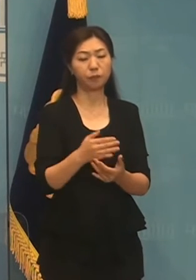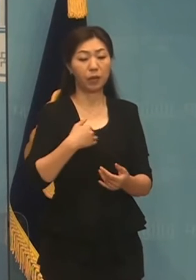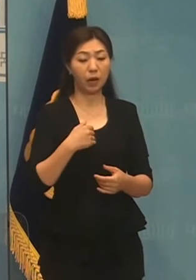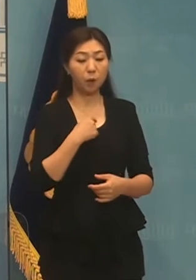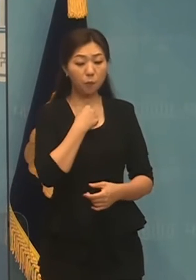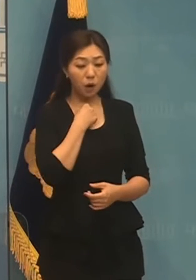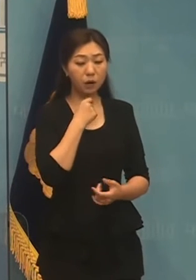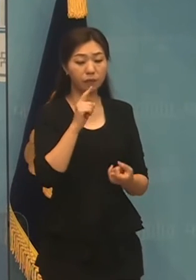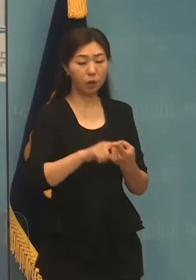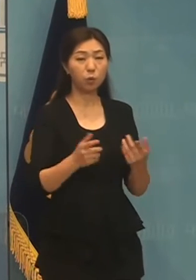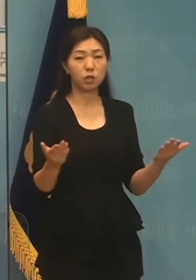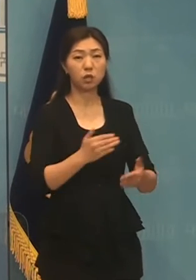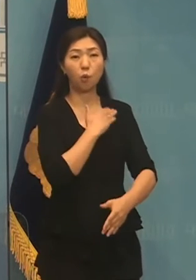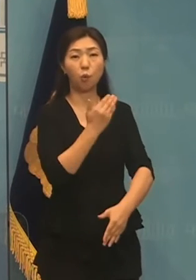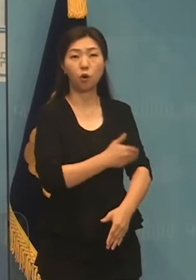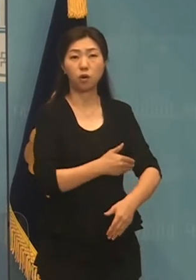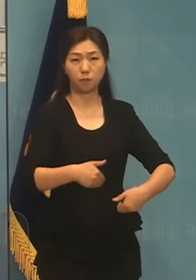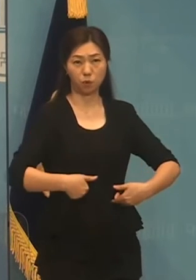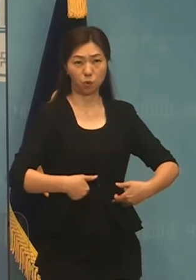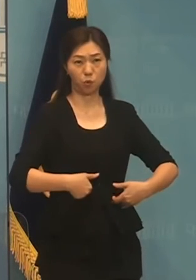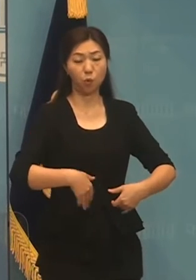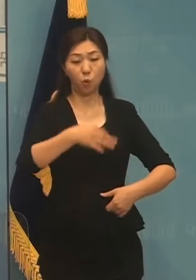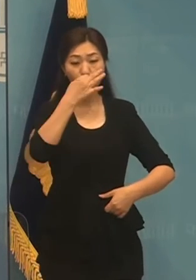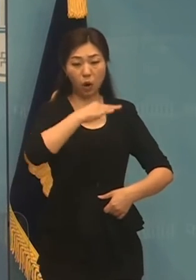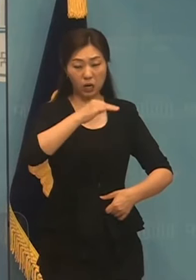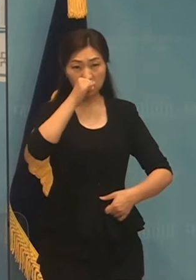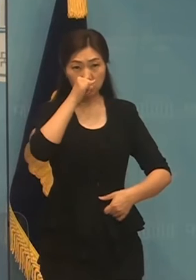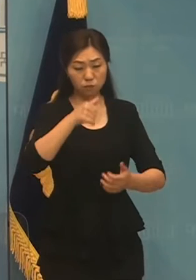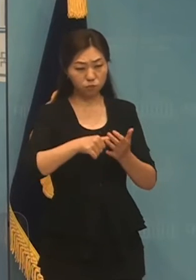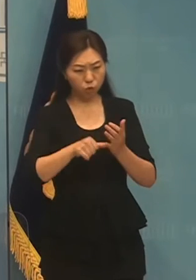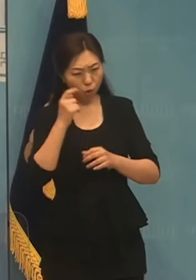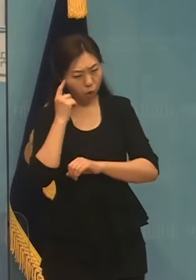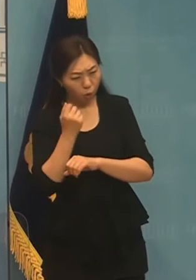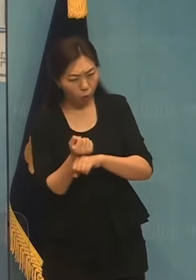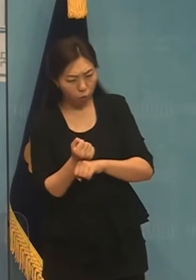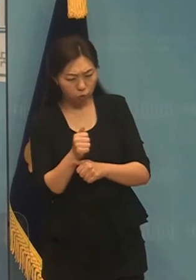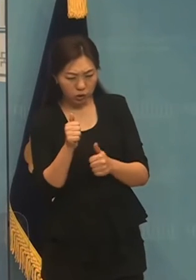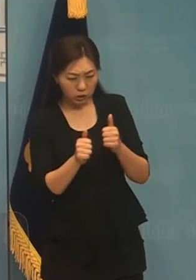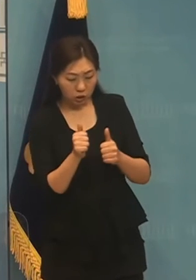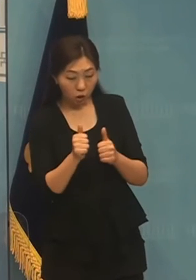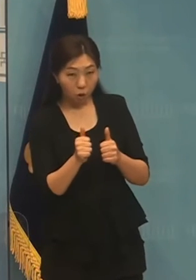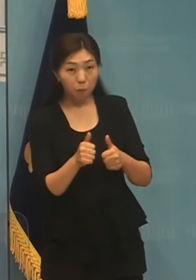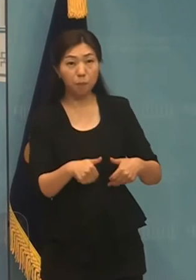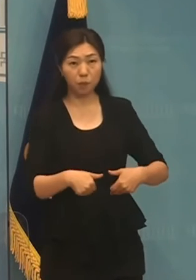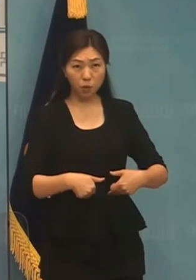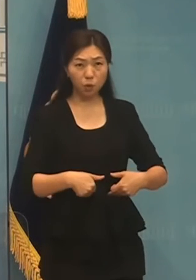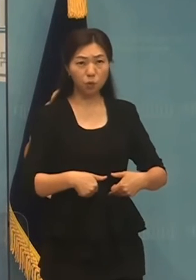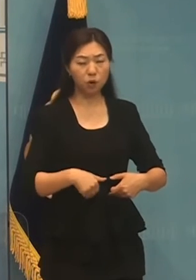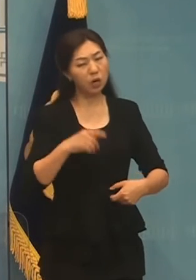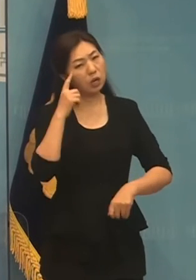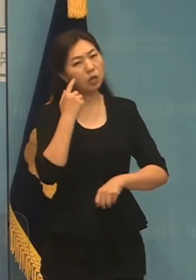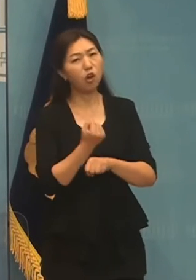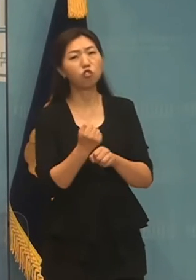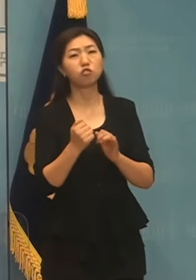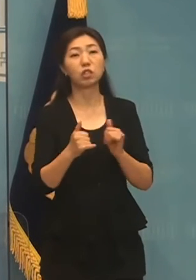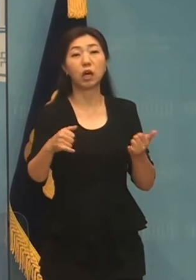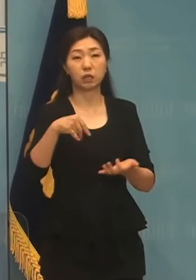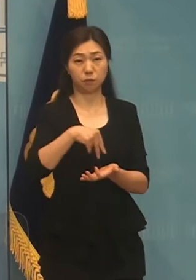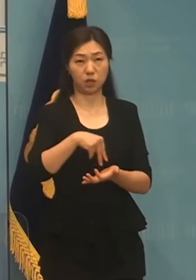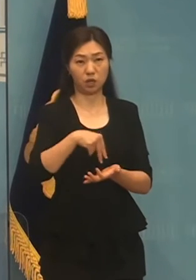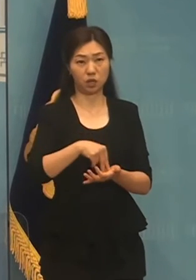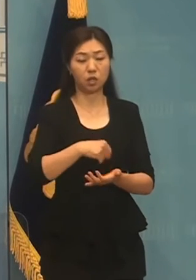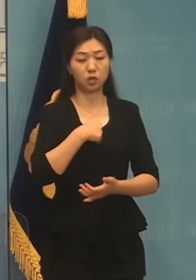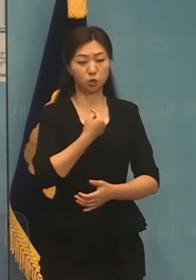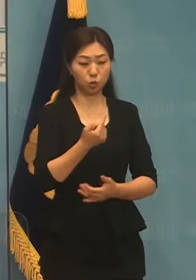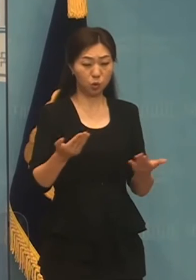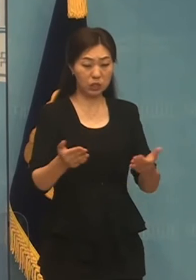합니다. 효과적인 제품 연구와 테스트를 위해 더 많은 시간이 필요한 개발자에게 스스로 근로시간을